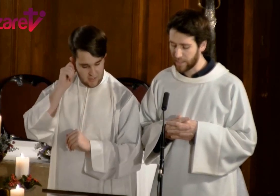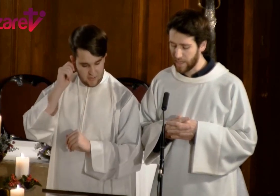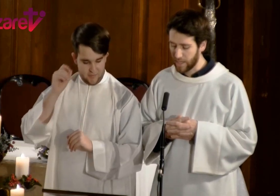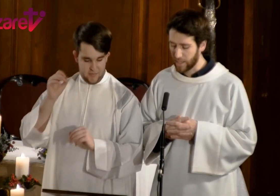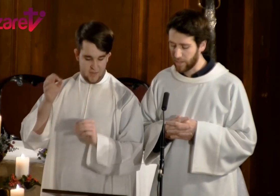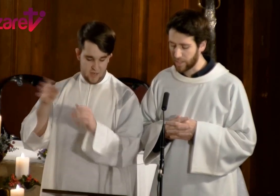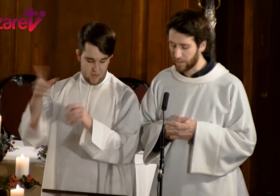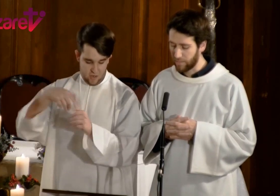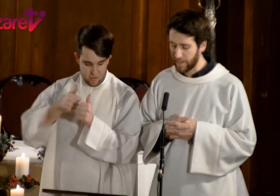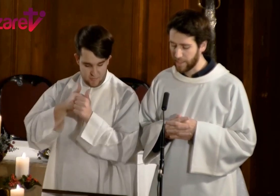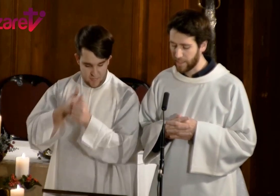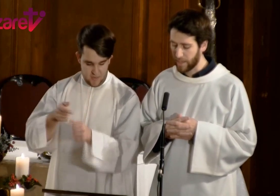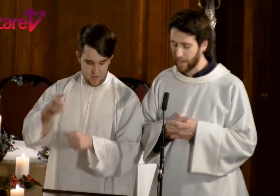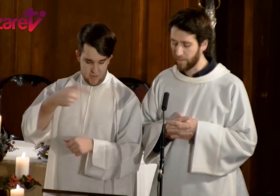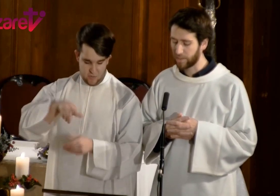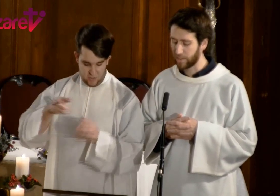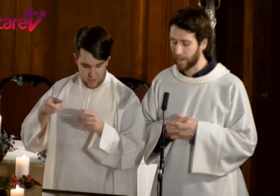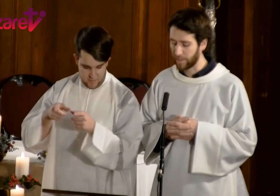que nos acompañan en nuestro camino.